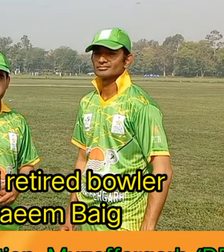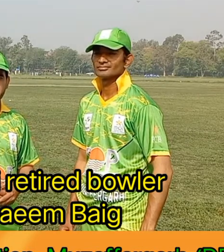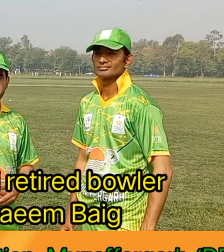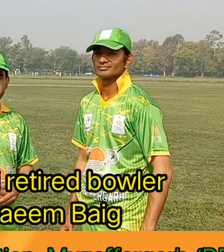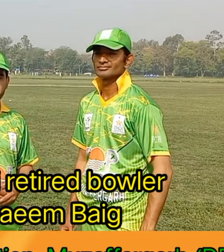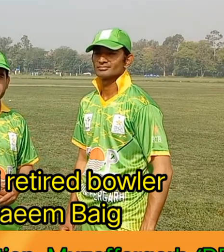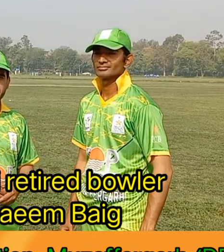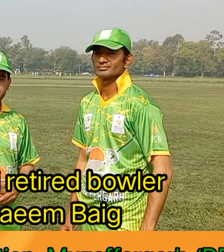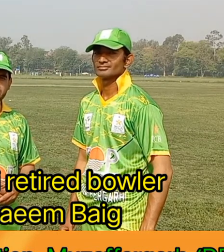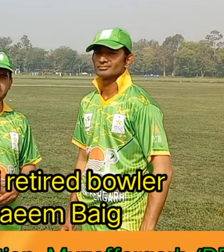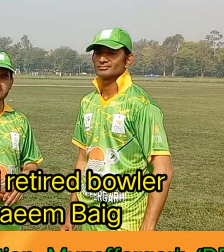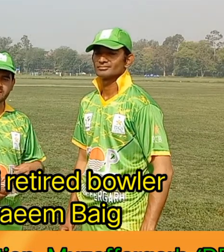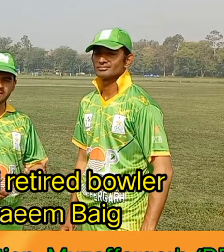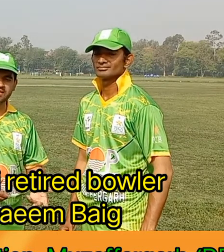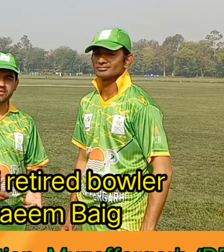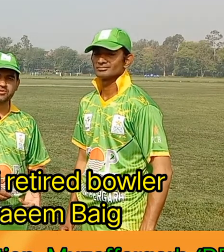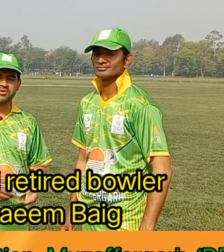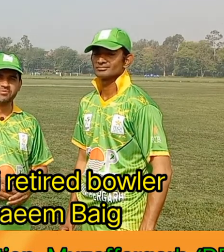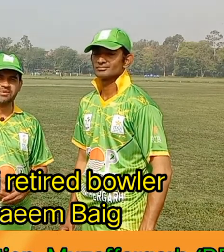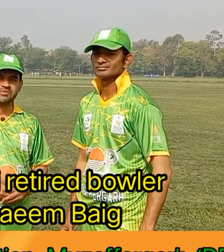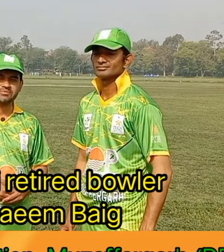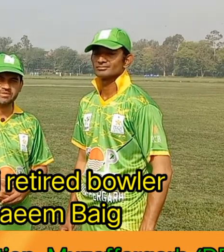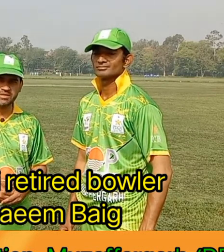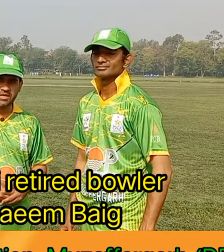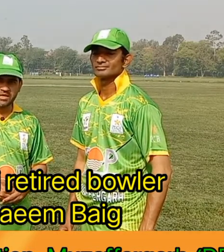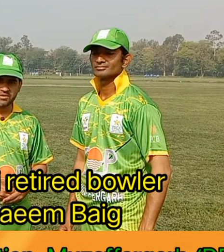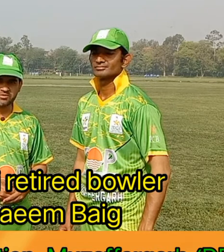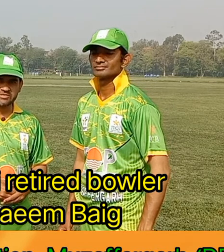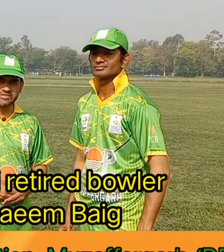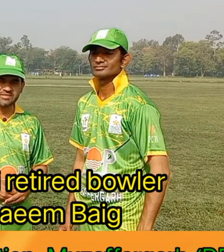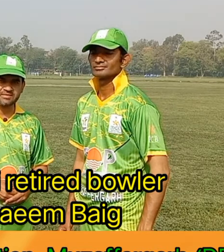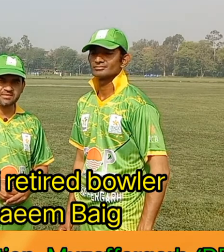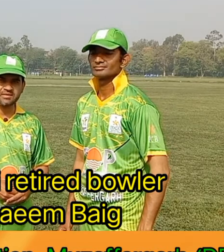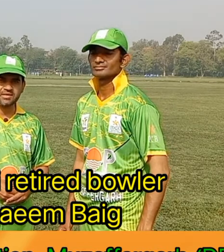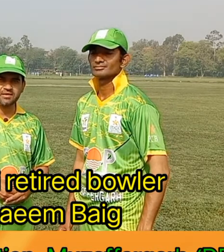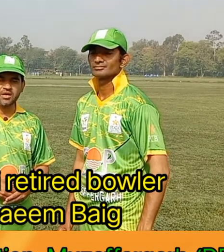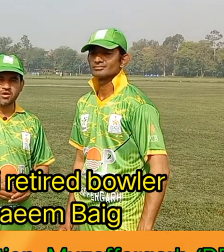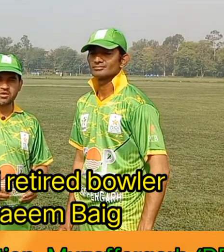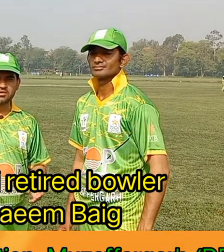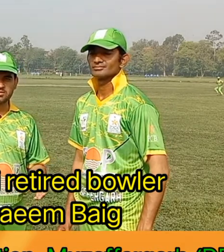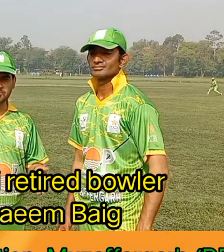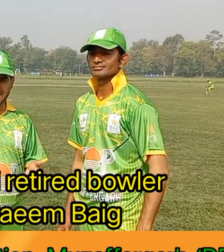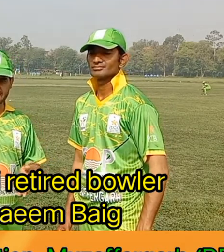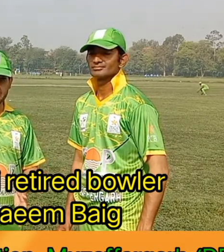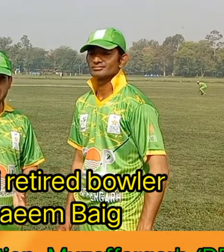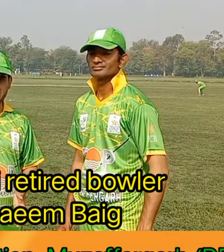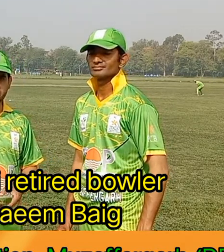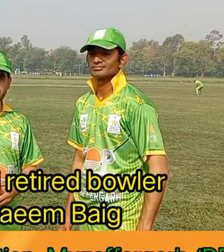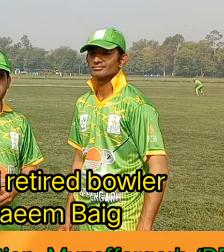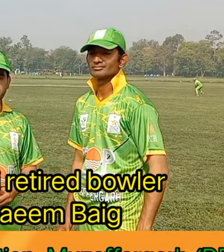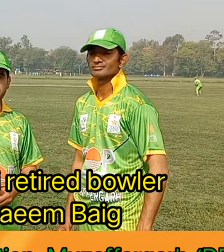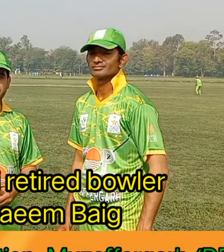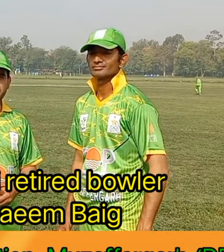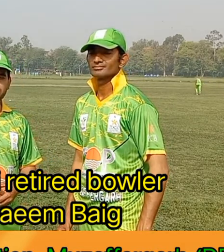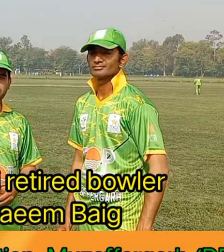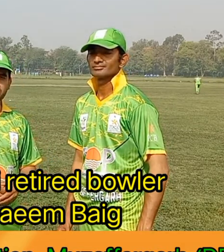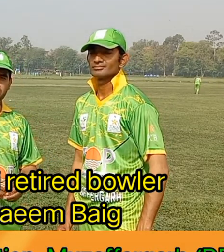میں بھی انہوں نے شرکت کی سیر لنکا کے ٹورنمنٹ میں بھی انہوں نے شرکت کی ہے اور پاکستان میں ہونے والے جو